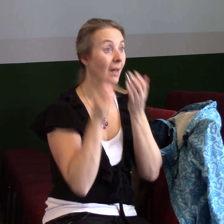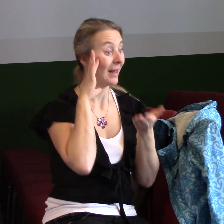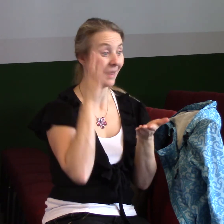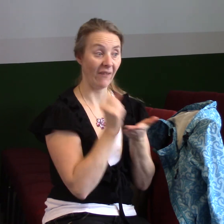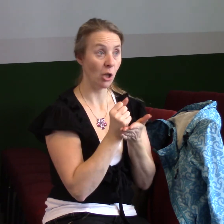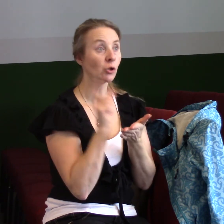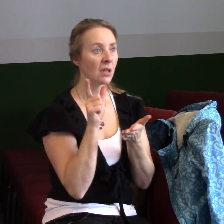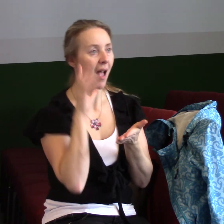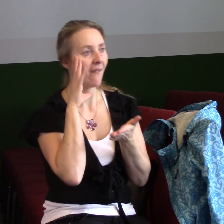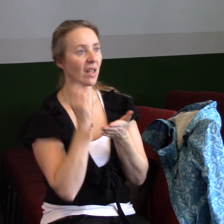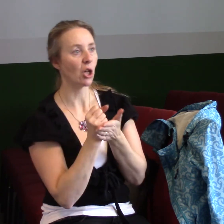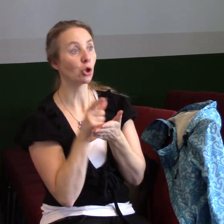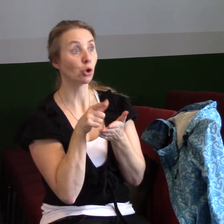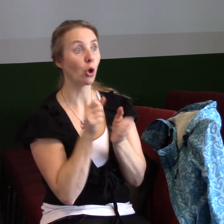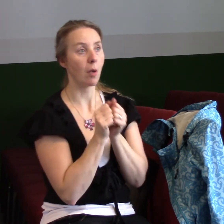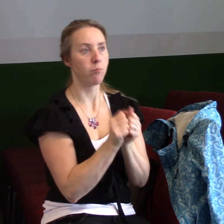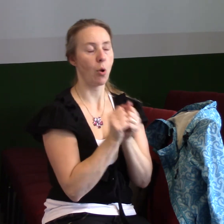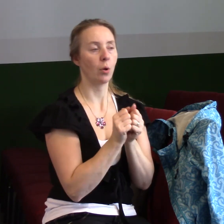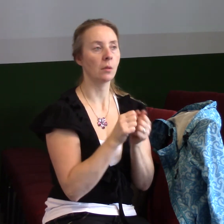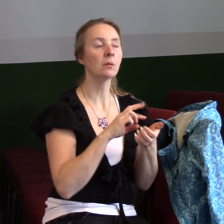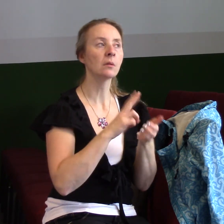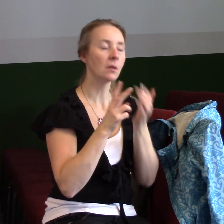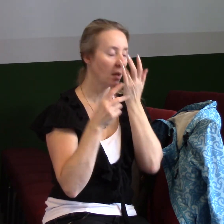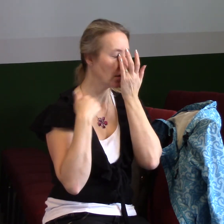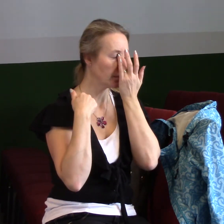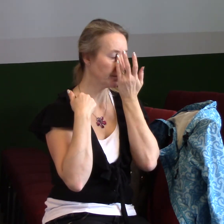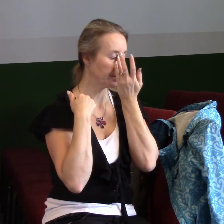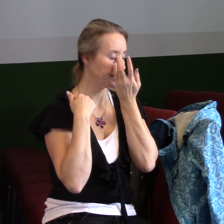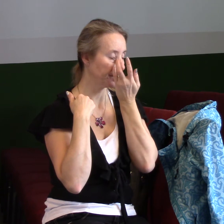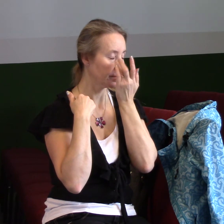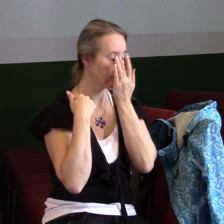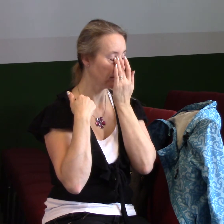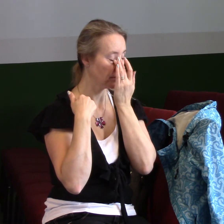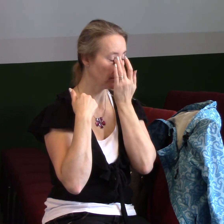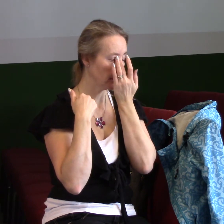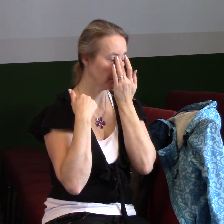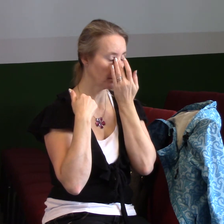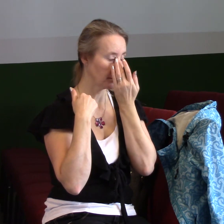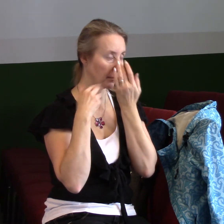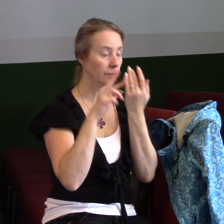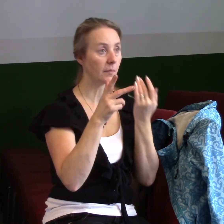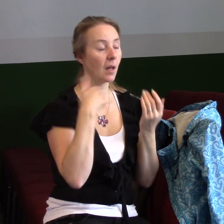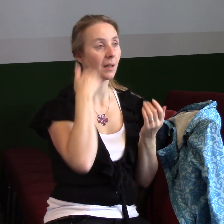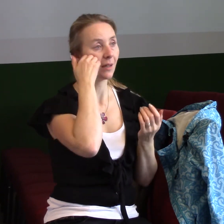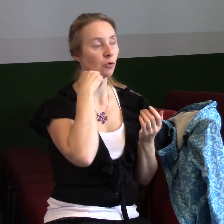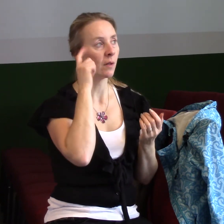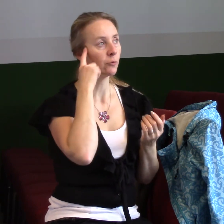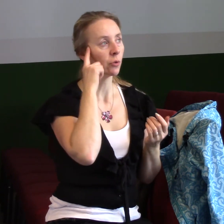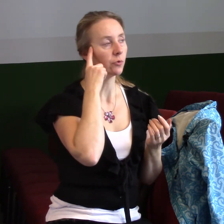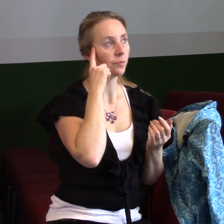Někdy lidé přemýšlejí nad tím, co vlastně, nebo koho všeho se ten boj